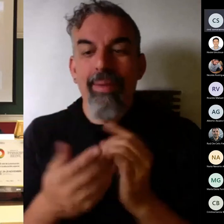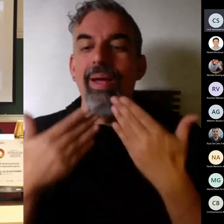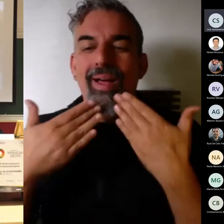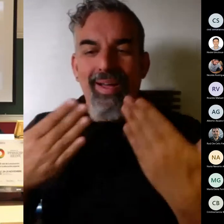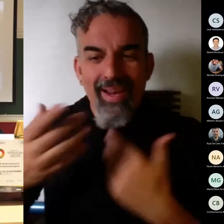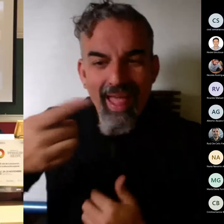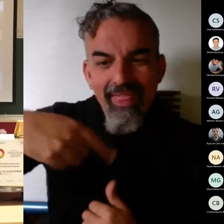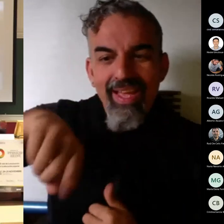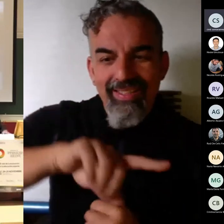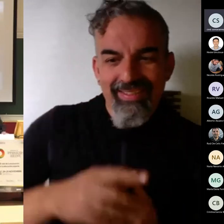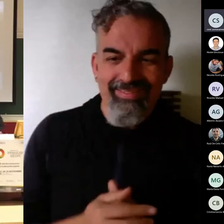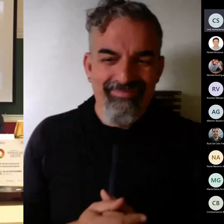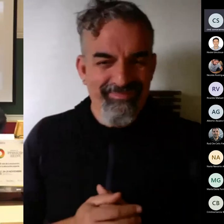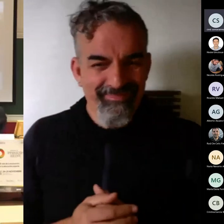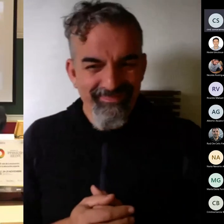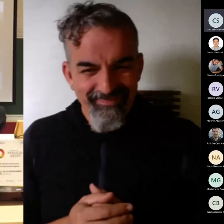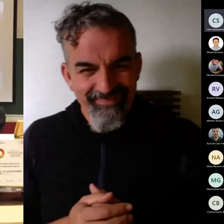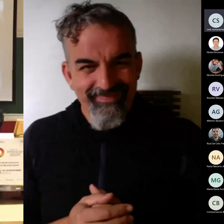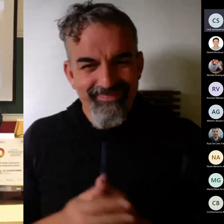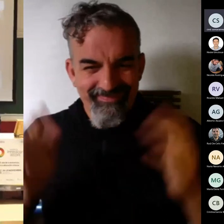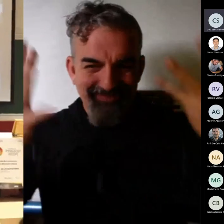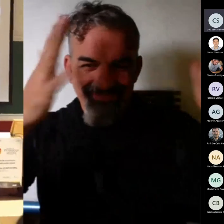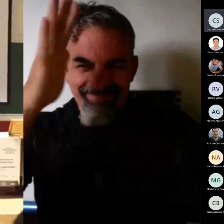gracias